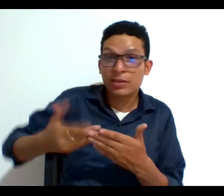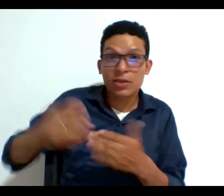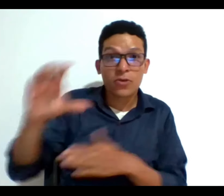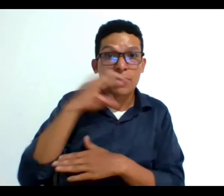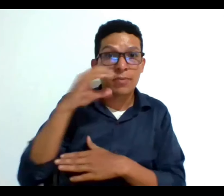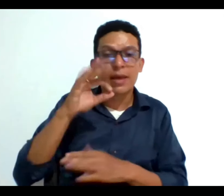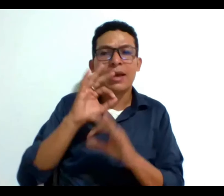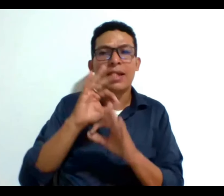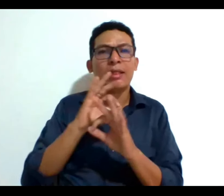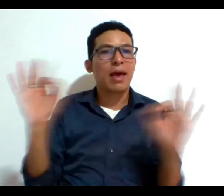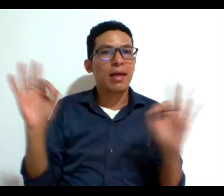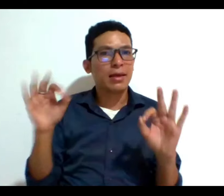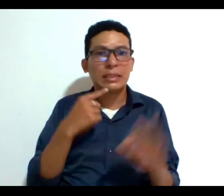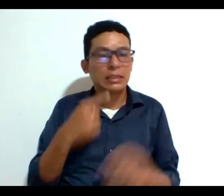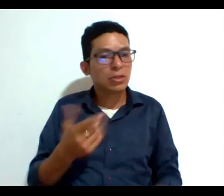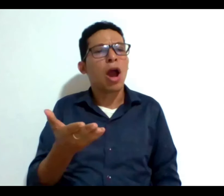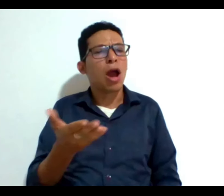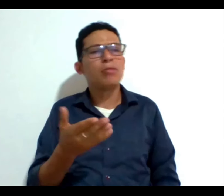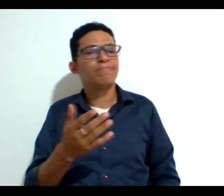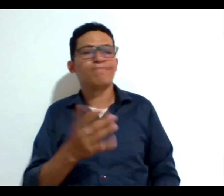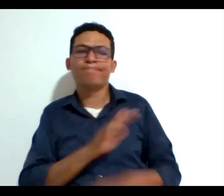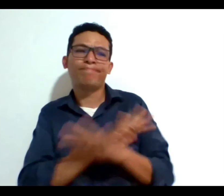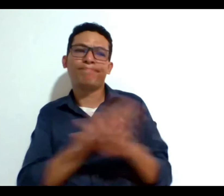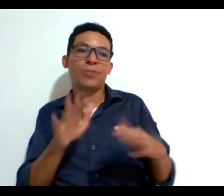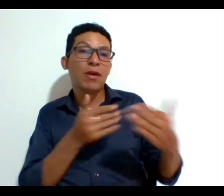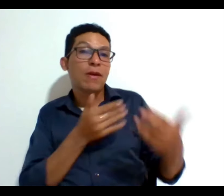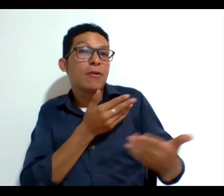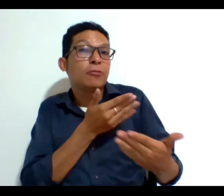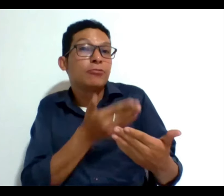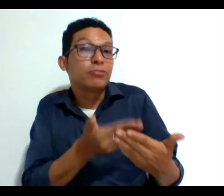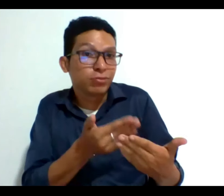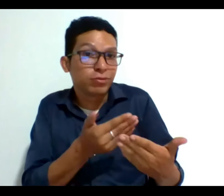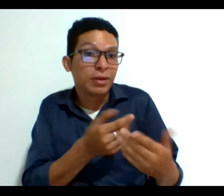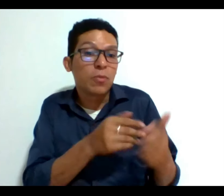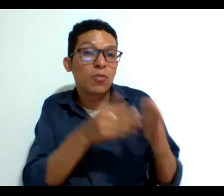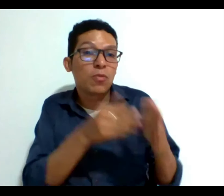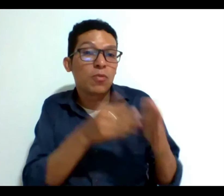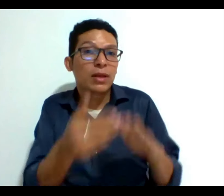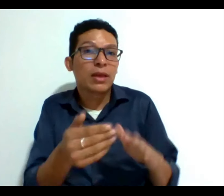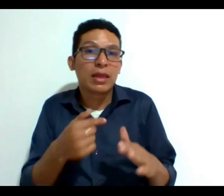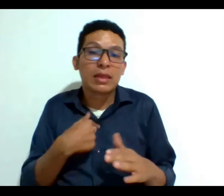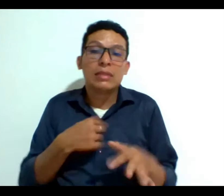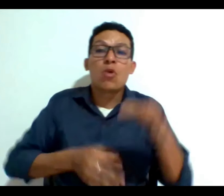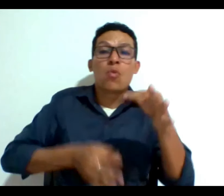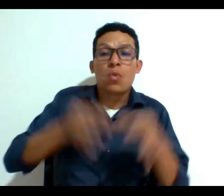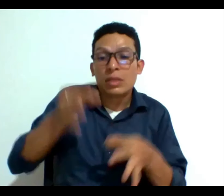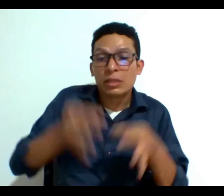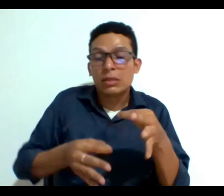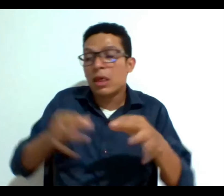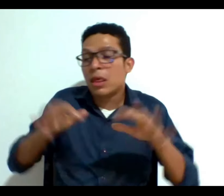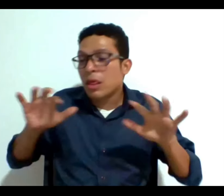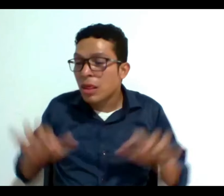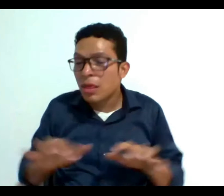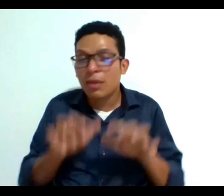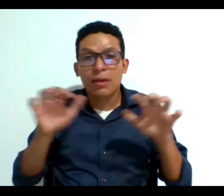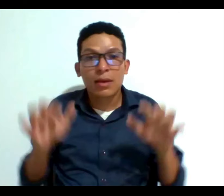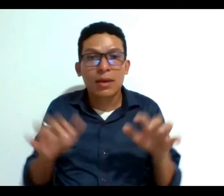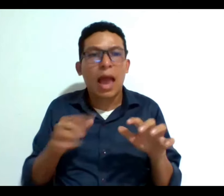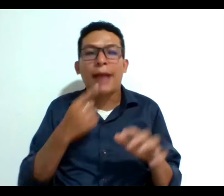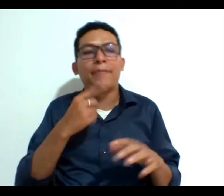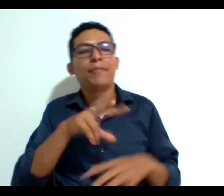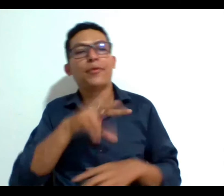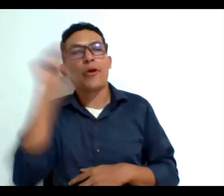dicen a una persona que ya está al final de la vida y que tiene que atravesar por un litigio que es desgastante que no que no puede